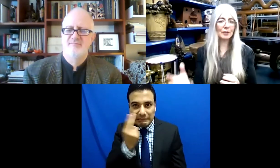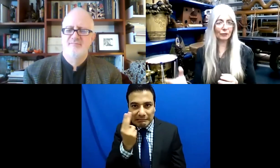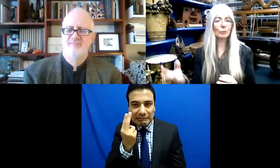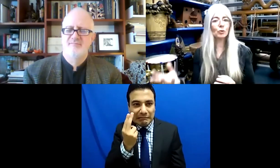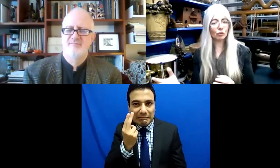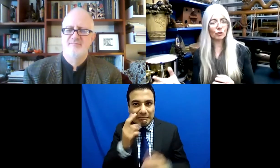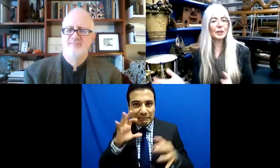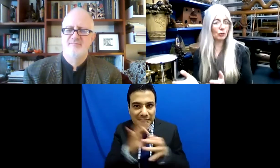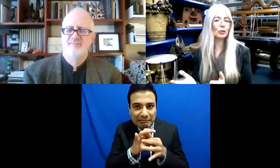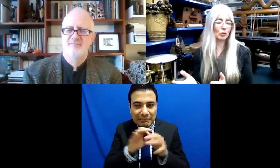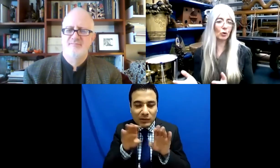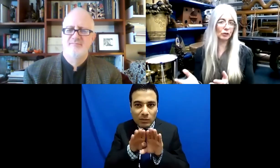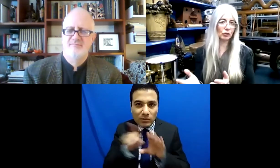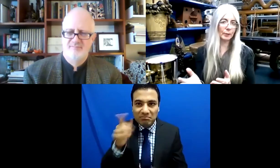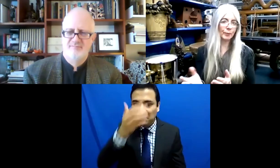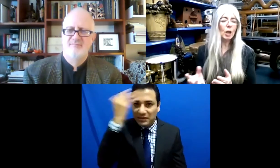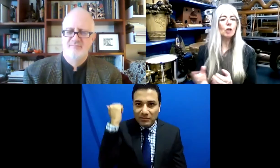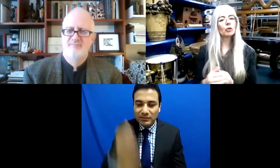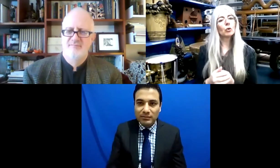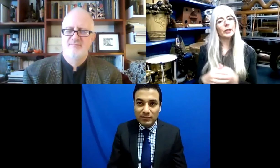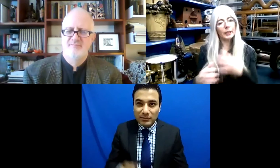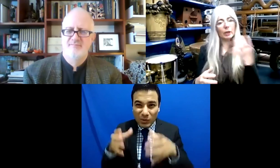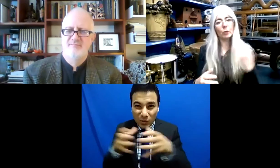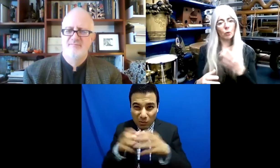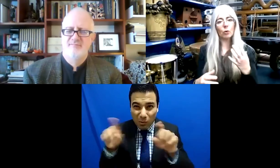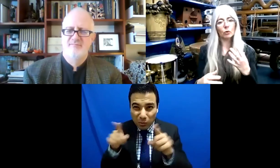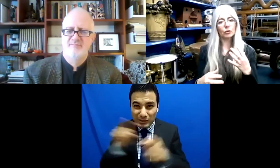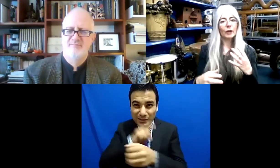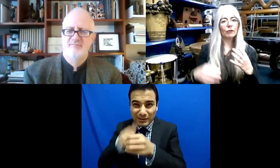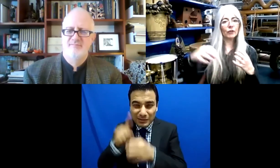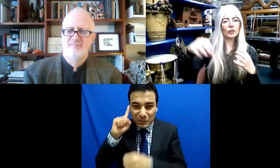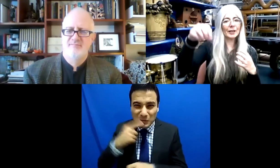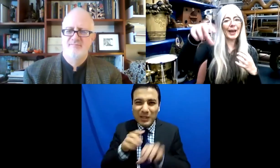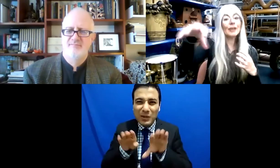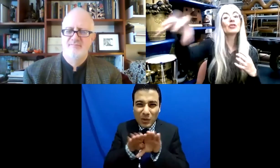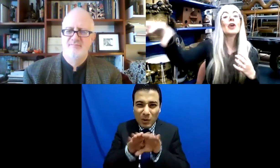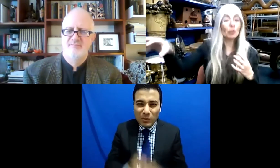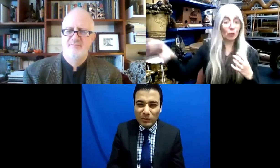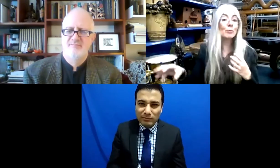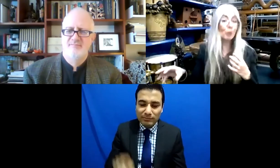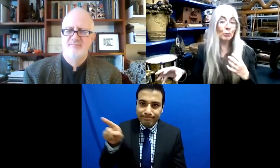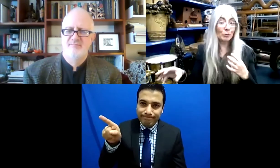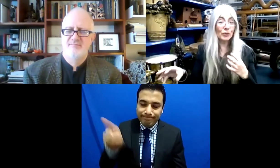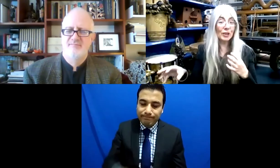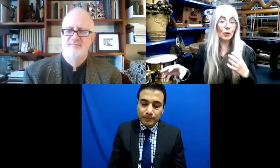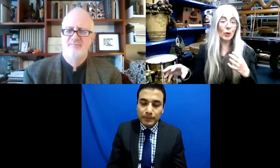aceptaría a una música sorda. A sus filas. Entonces yo estaba